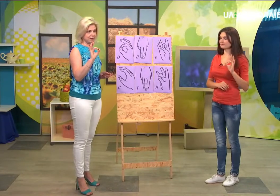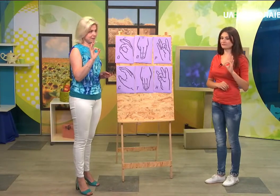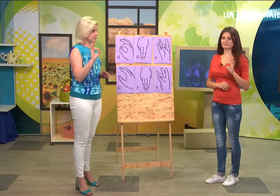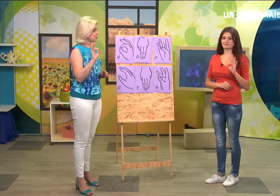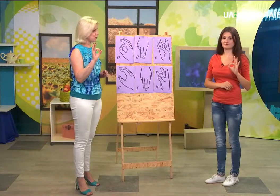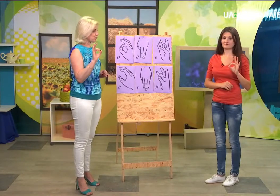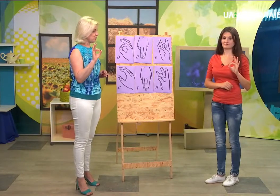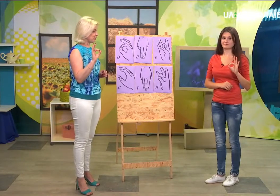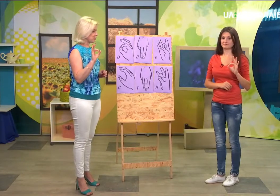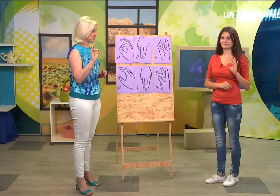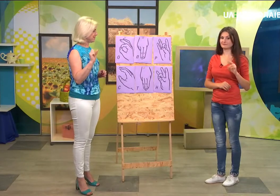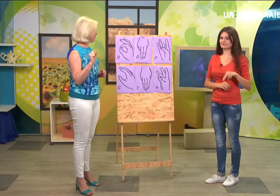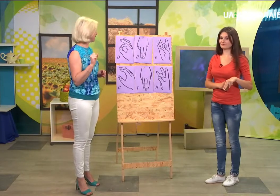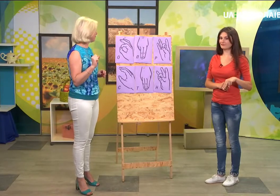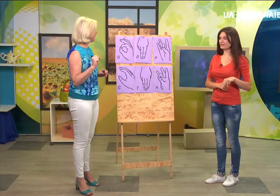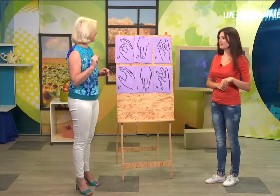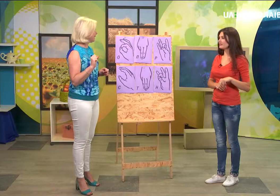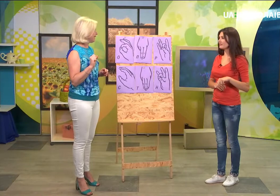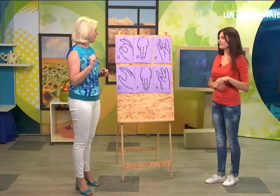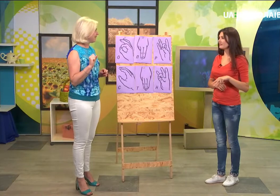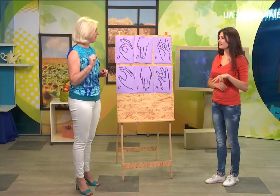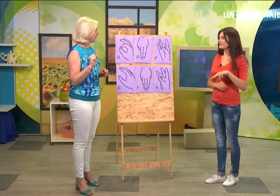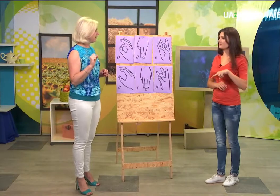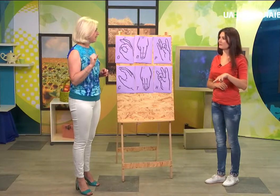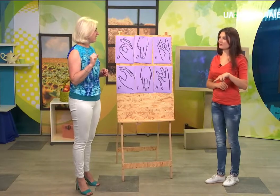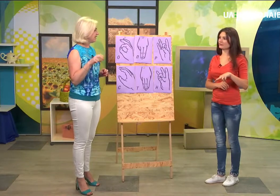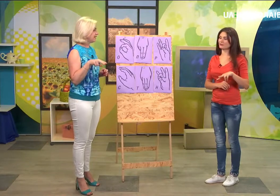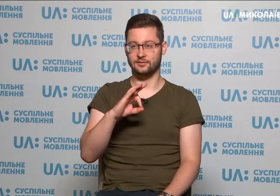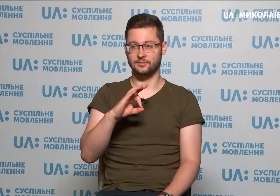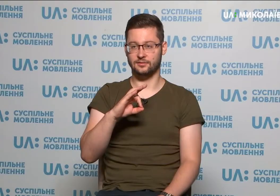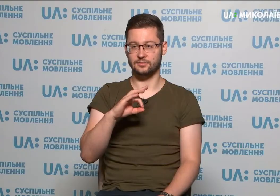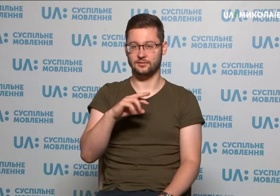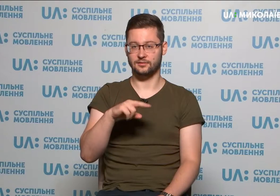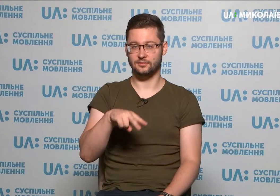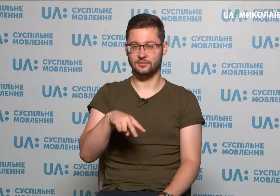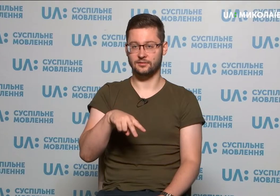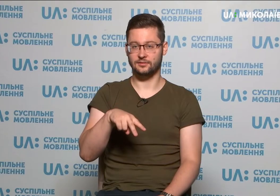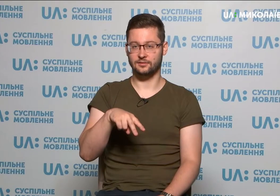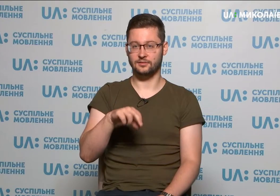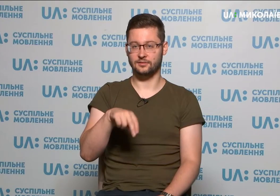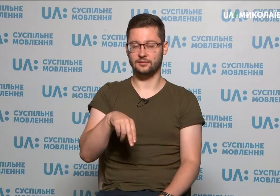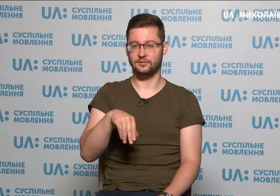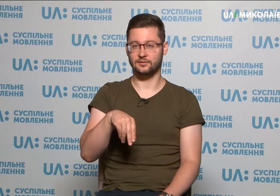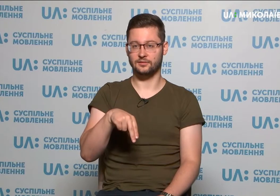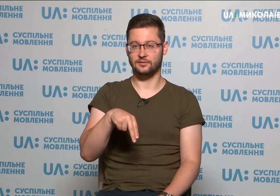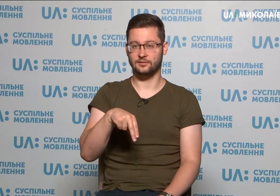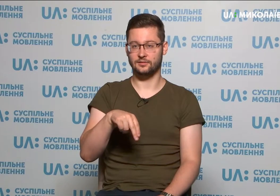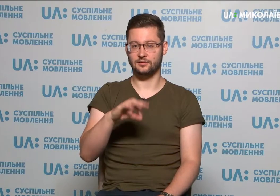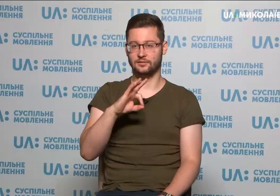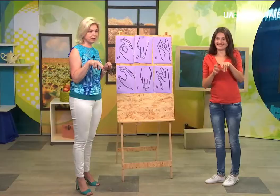Дуже просто вийшло. Так? І літера Л, наскільки я пам'ятаю, також. Ну, вона відрізняється тим, що П